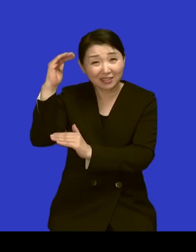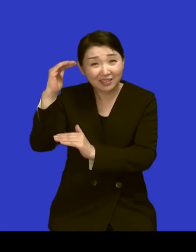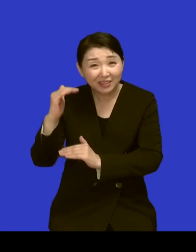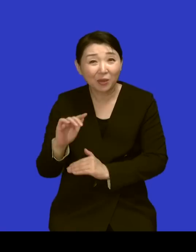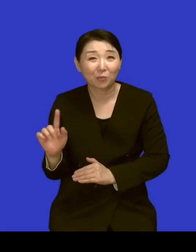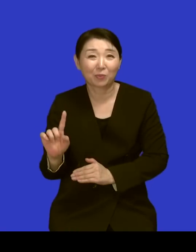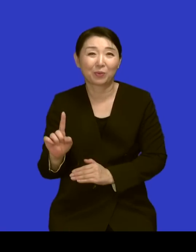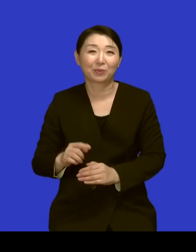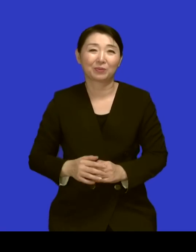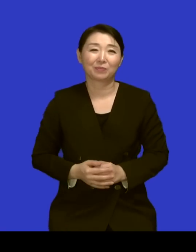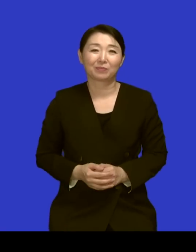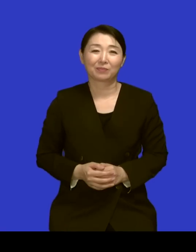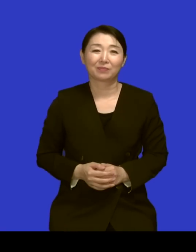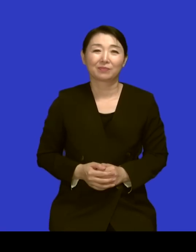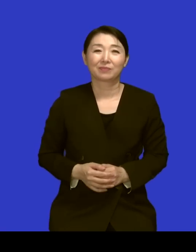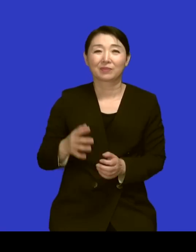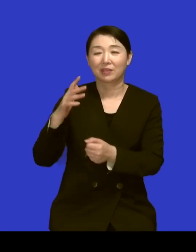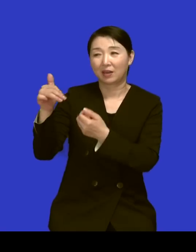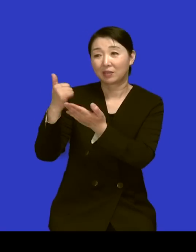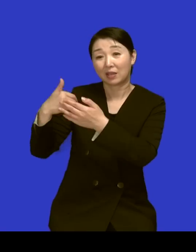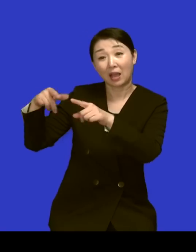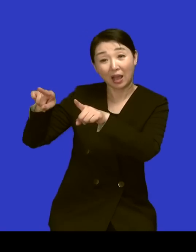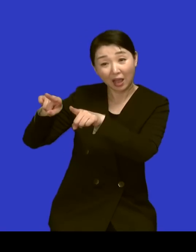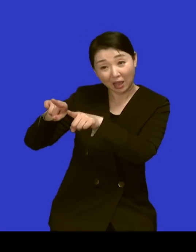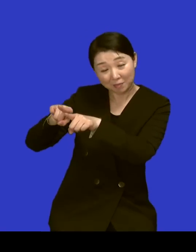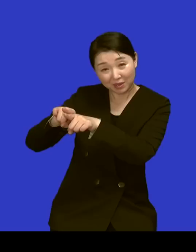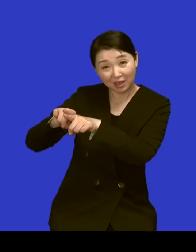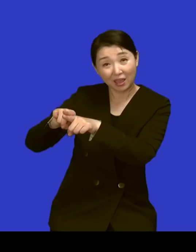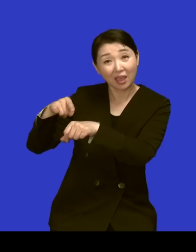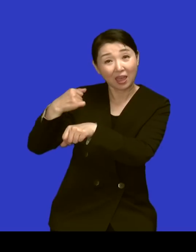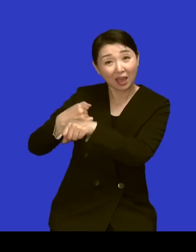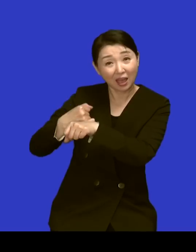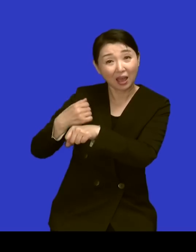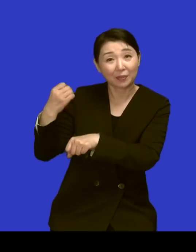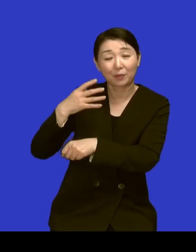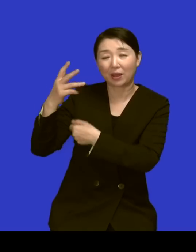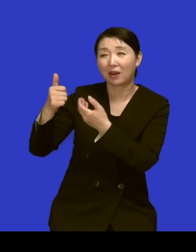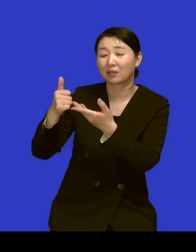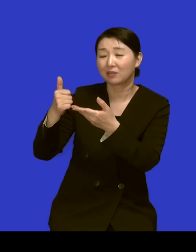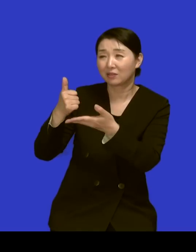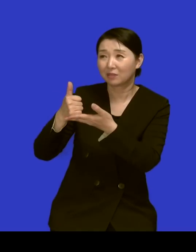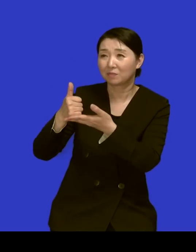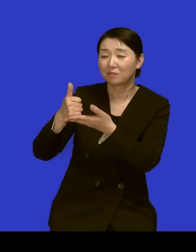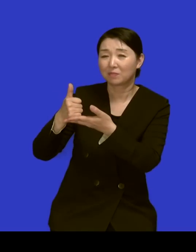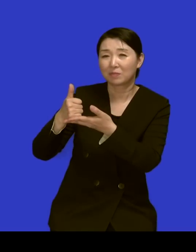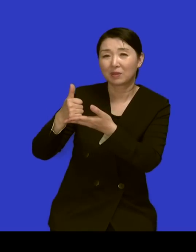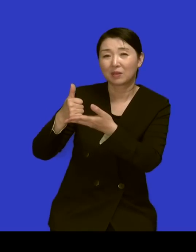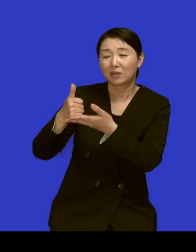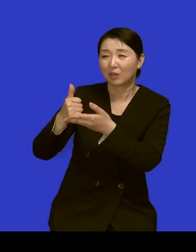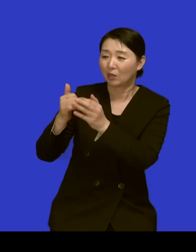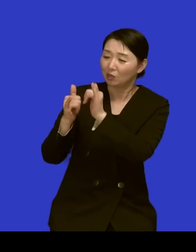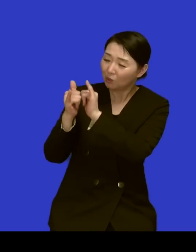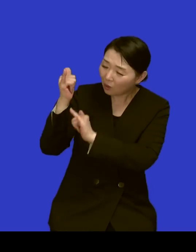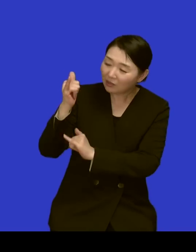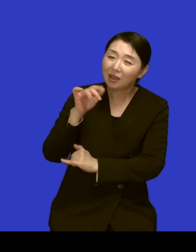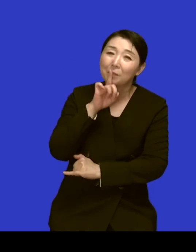하나님과 함께한 저는 정말 제가 그렇게 하나님 역사에 이런 얘기를 너무 못해요 네 그러는데